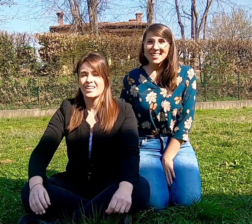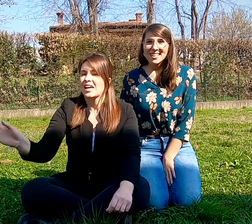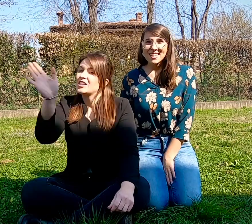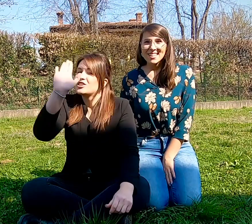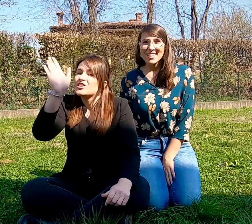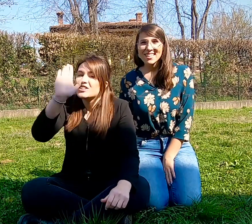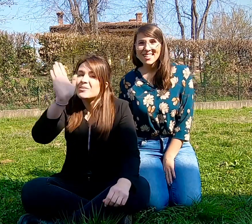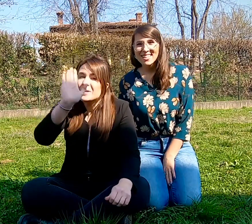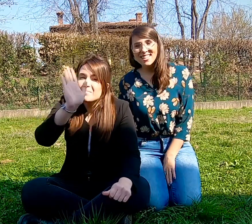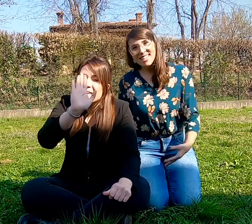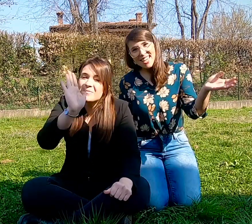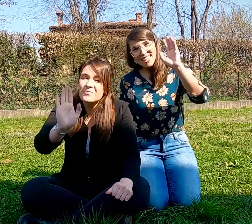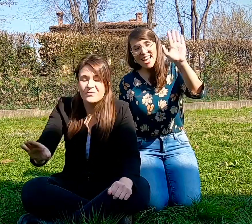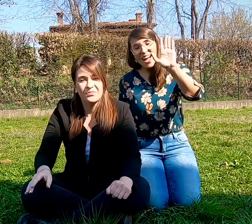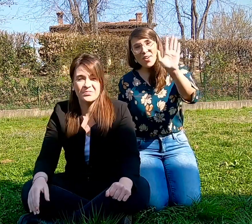Ciao bimbi! Ciao!